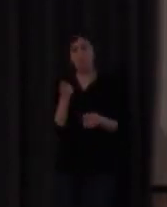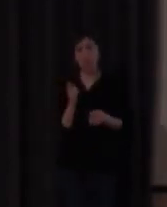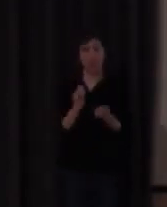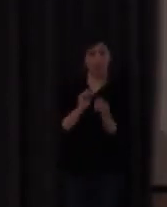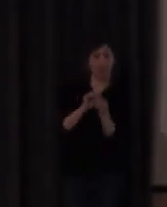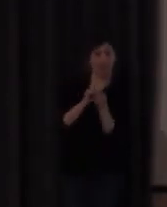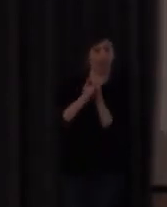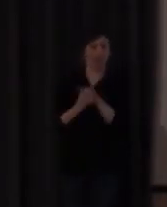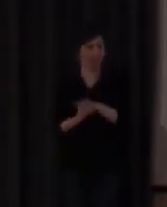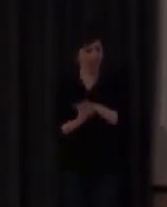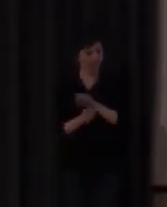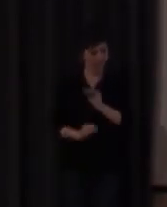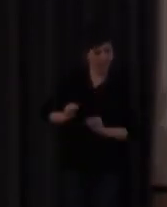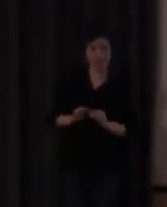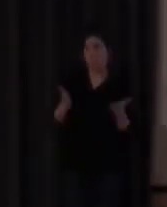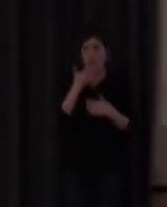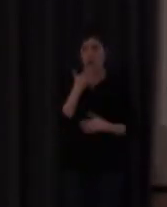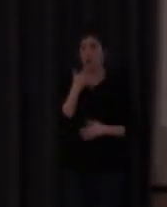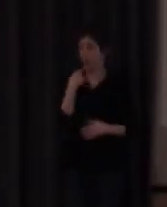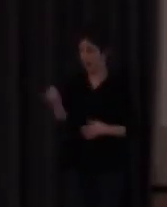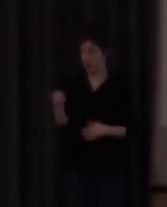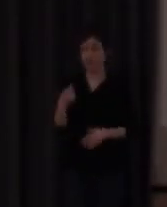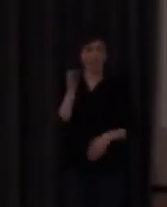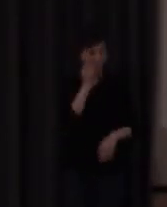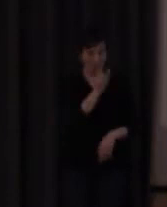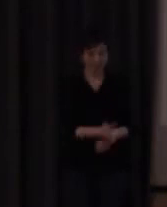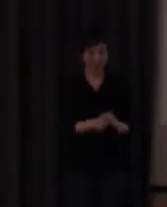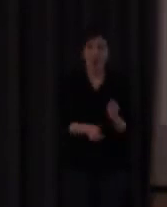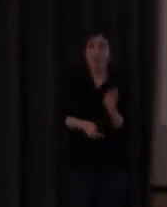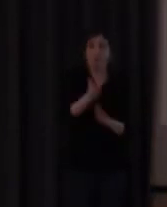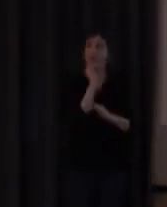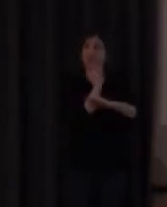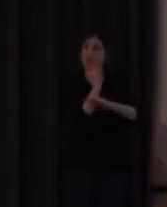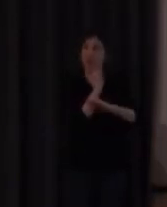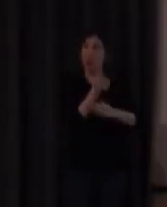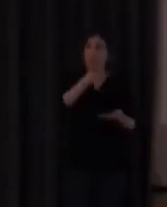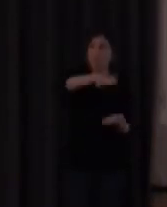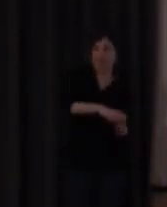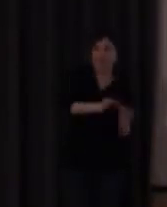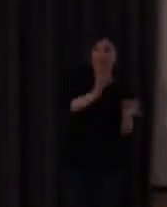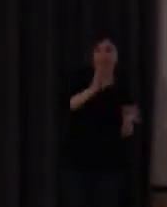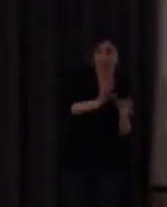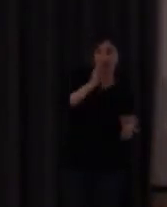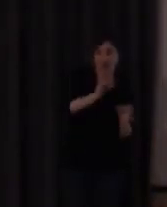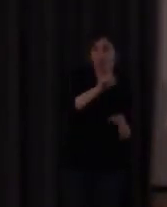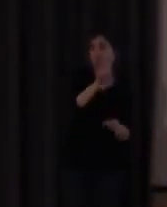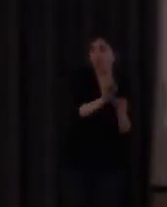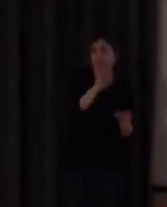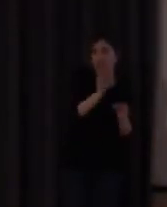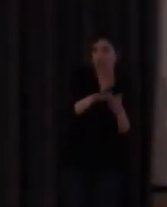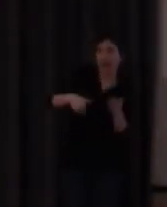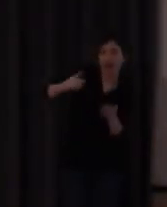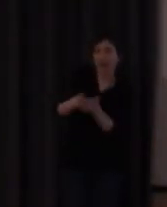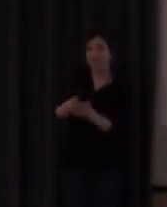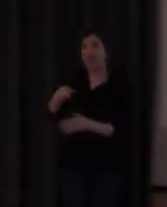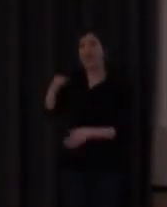y le pregunto por ejemplo Pepita va al instituto desde el mes de septiembre desde el 1 de septiembre hasta el